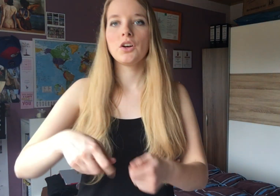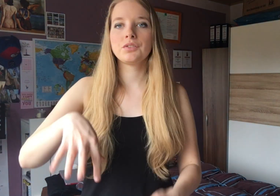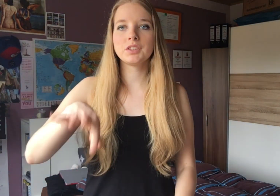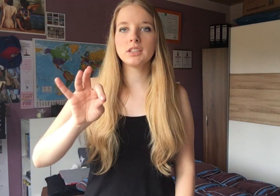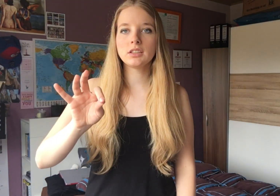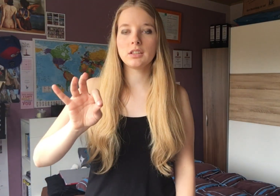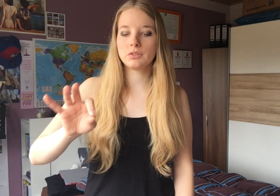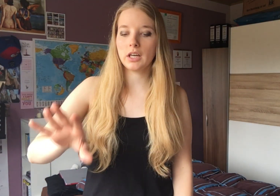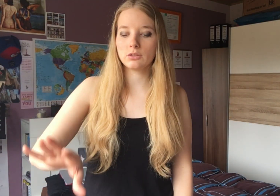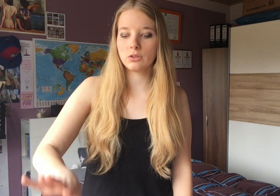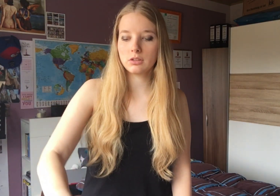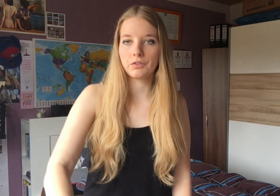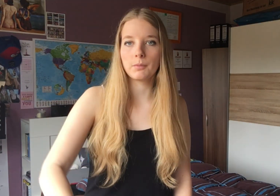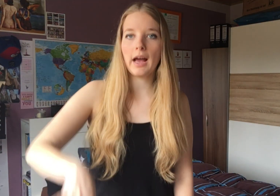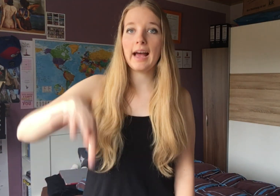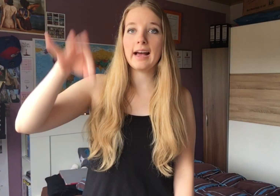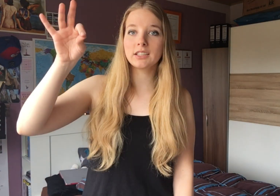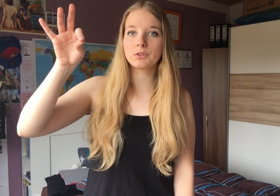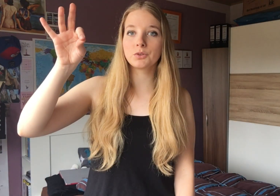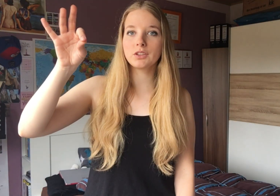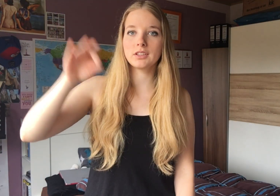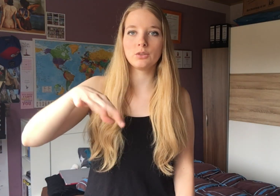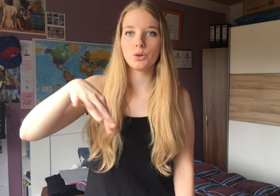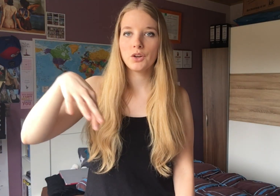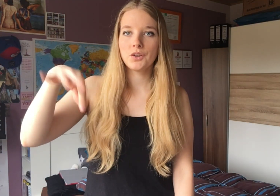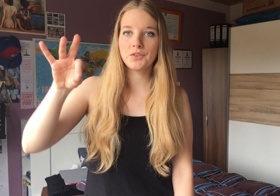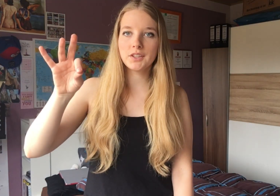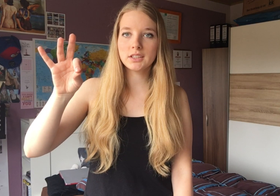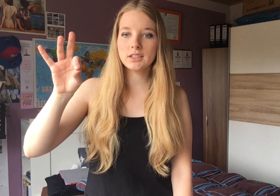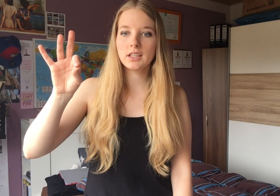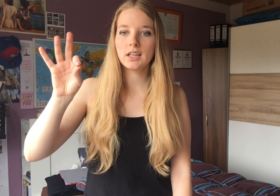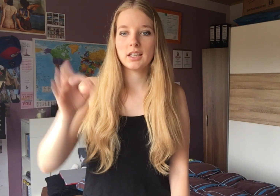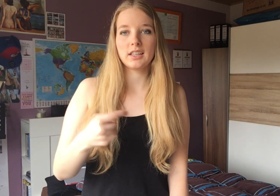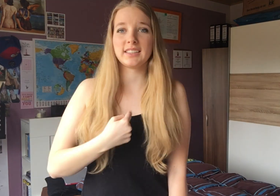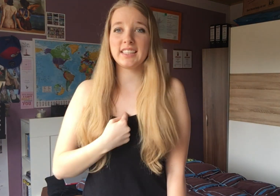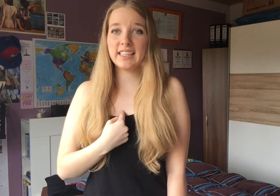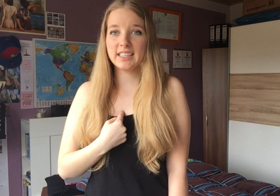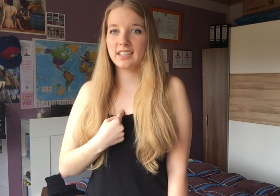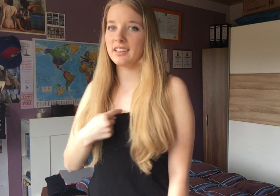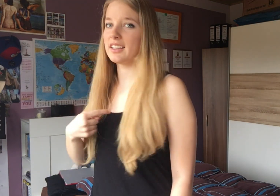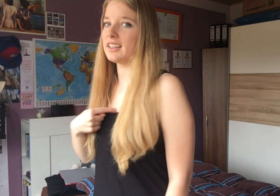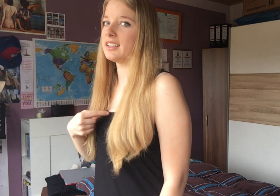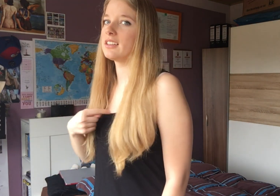Freunde finden, also jetzt gerade so Schlüssel aufheben. Ah, ich hab's gefunden. Also finden, dass ich, ich